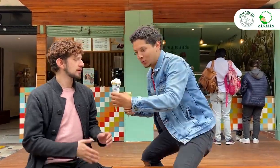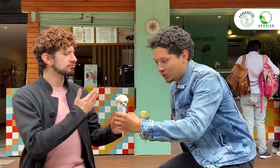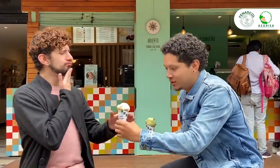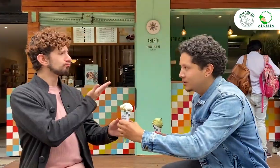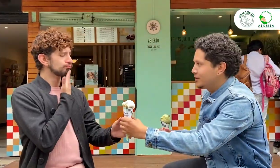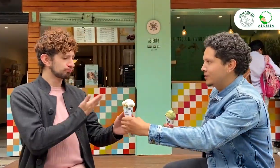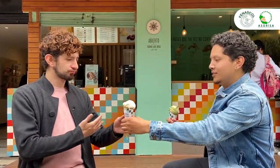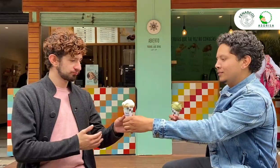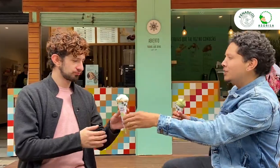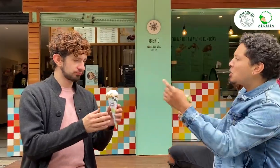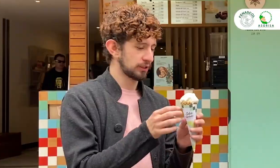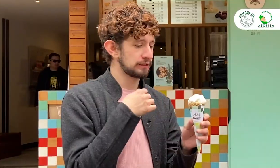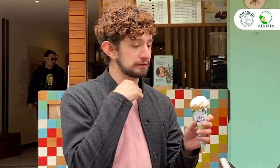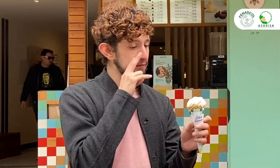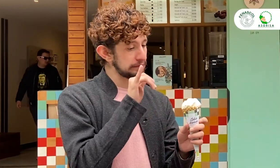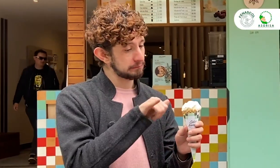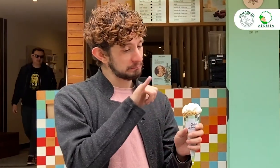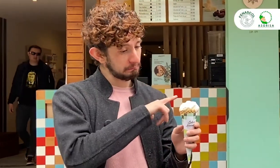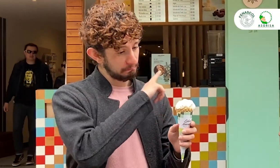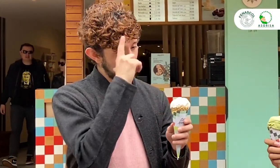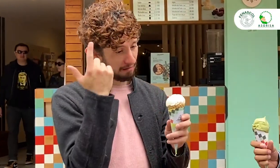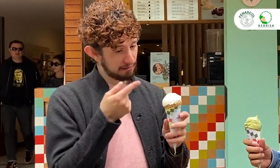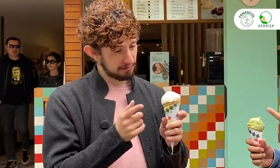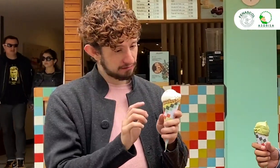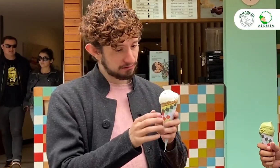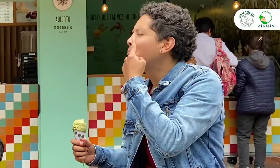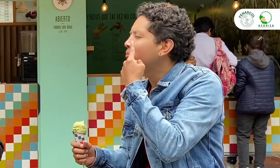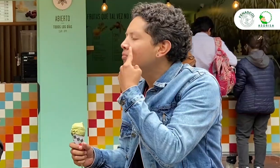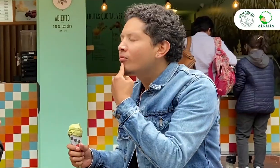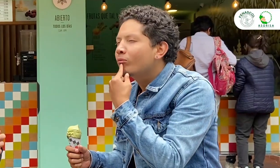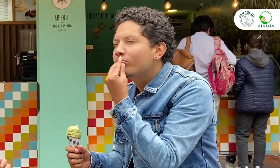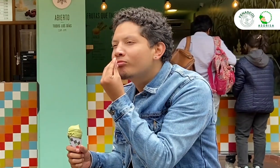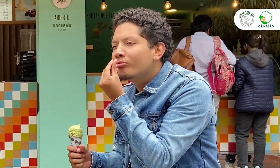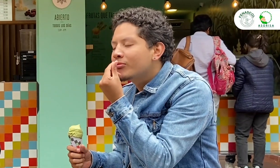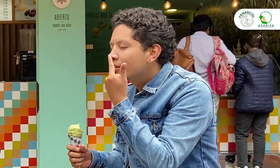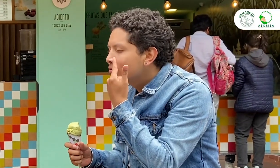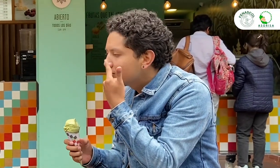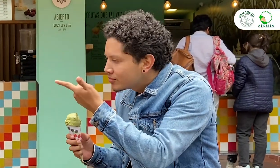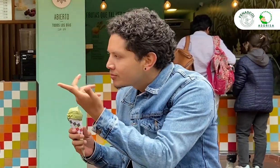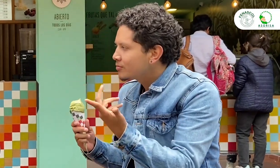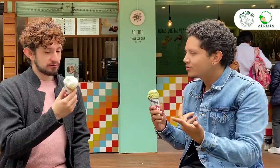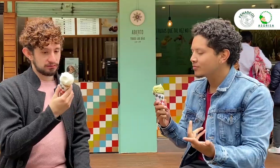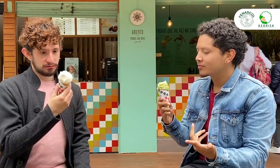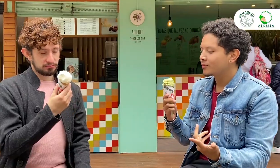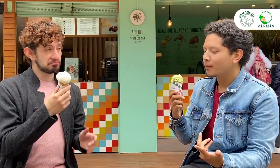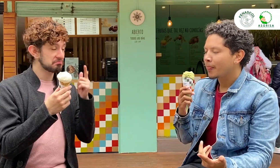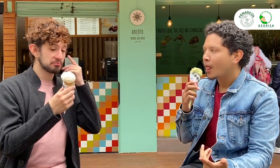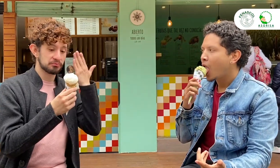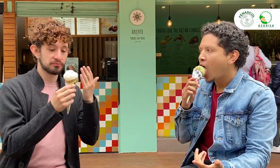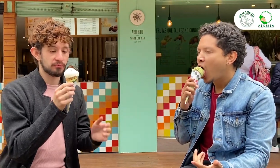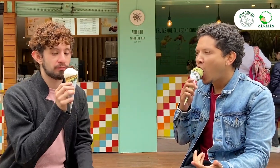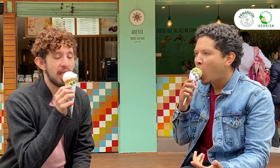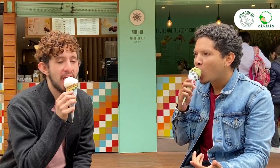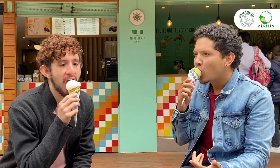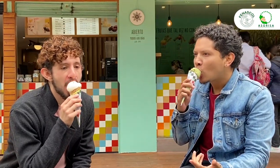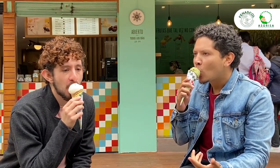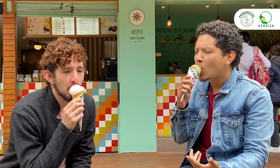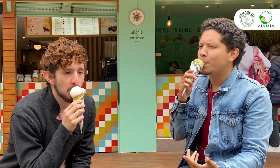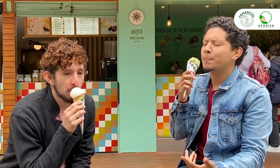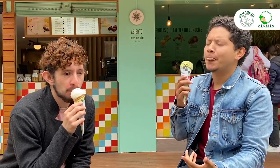Gracias. Es blanco, es lo mismo de antes. Pruébalo primero. A ver, probemos. Mmm,